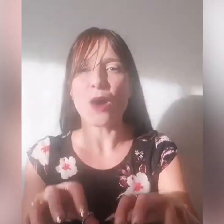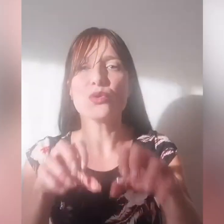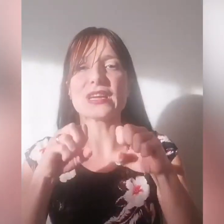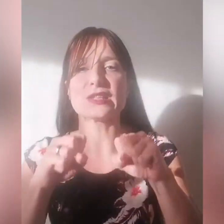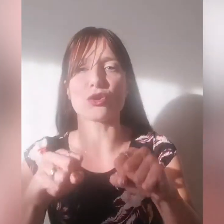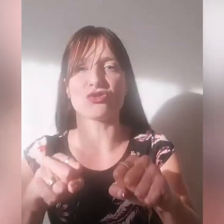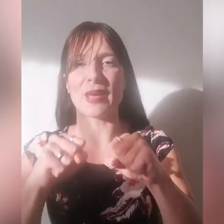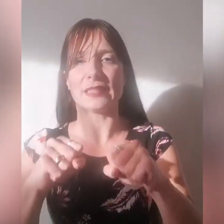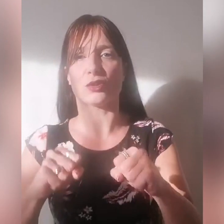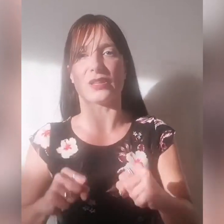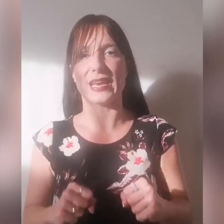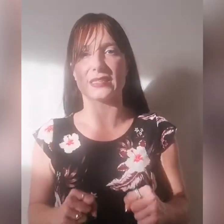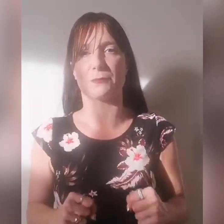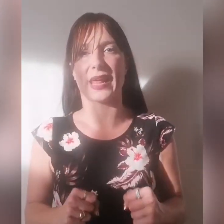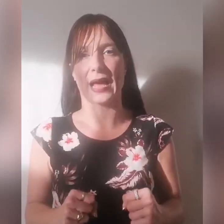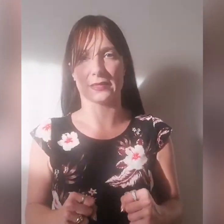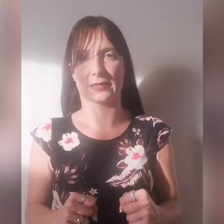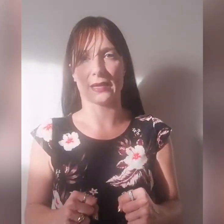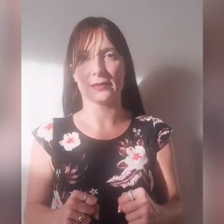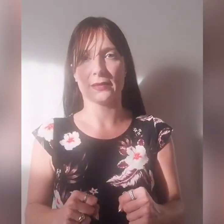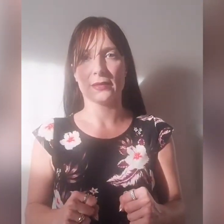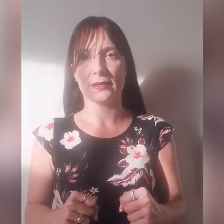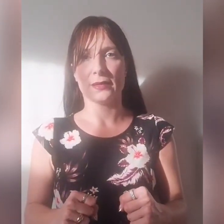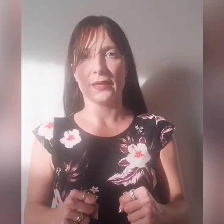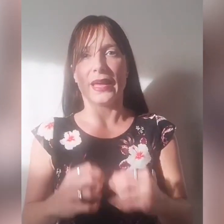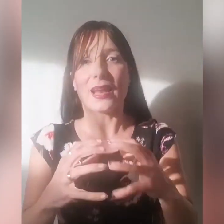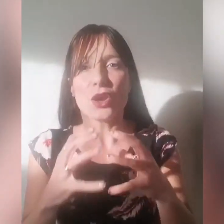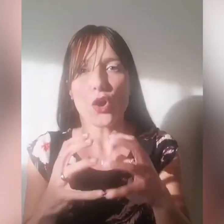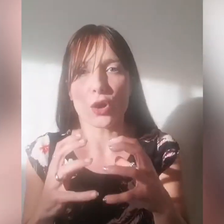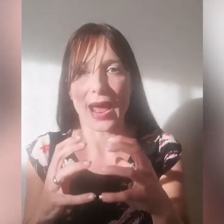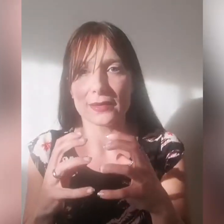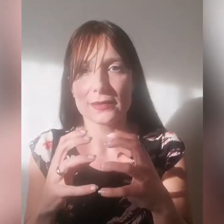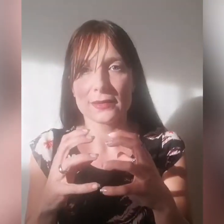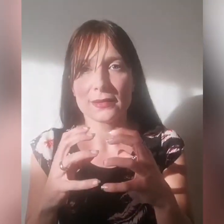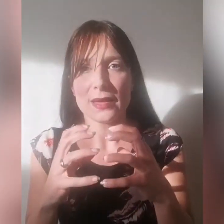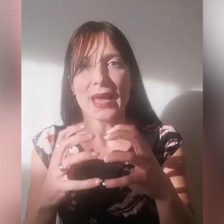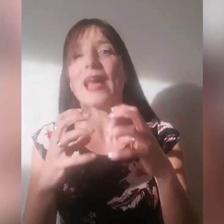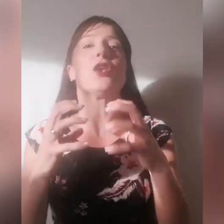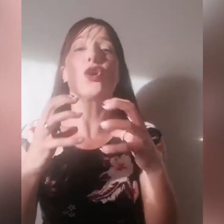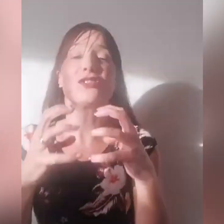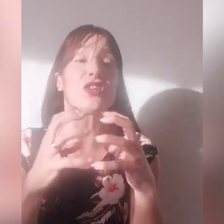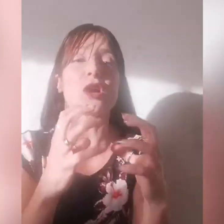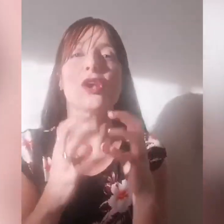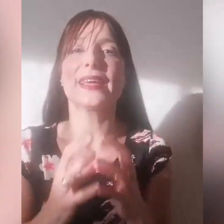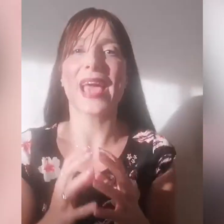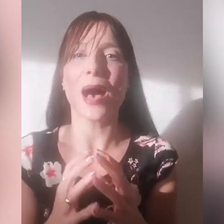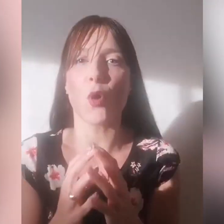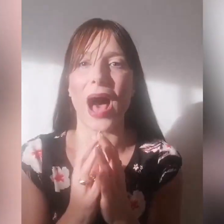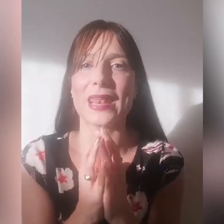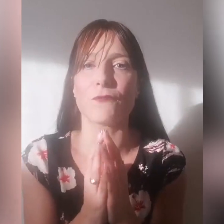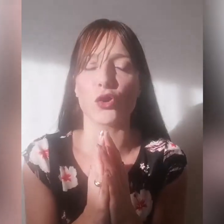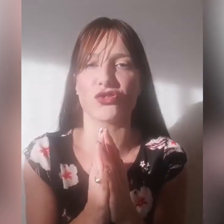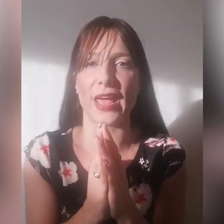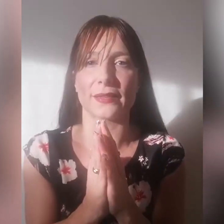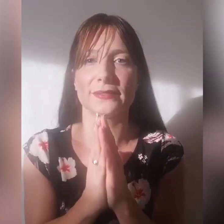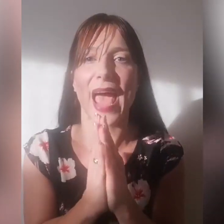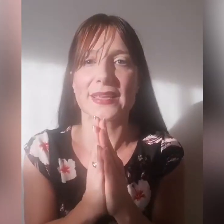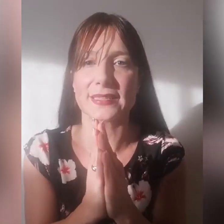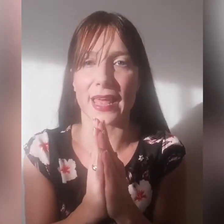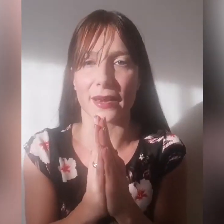un risorgimento della speranza e allora, e allora ci ricolleghiamo alla voce di Esther